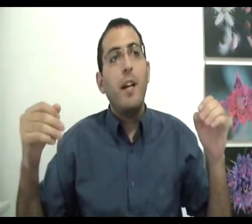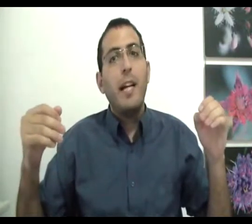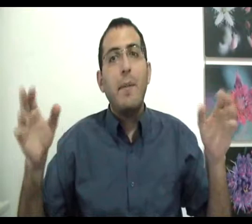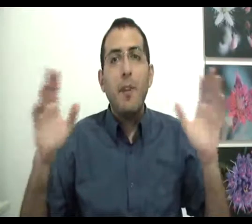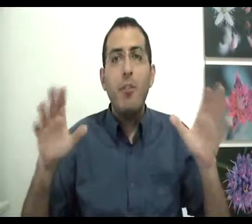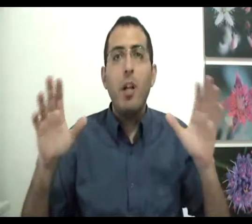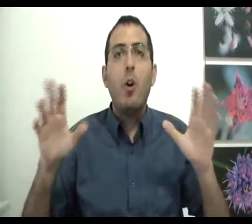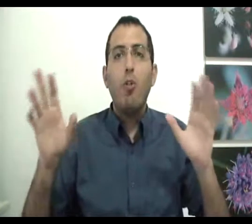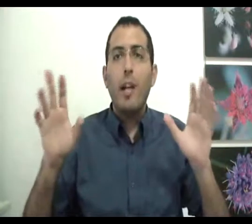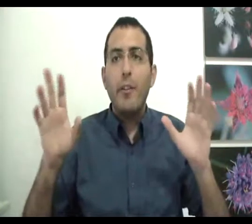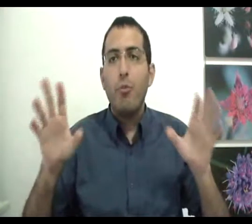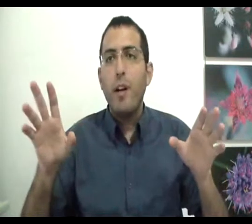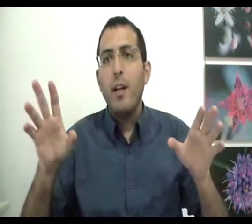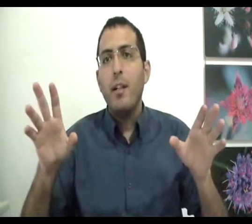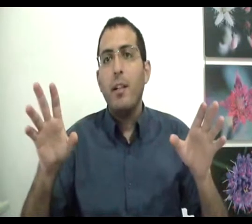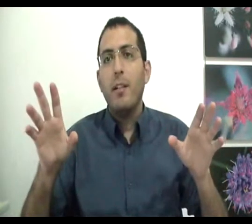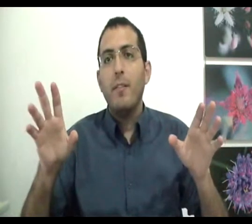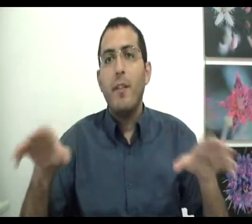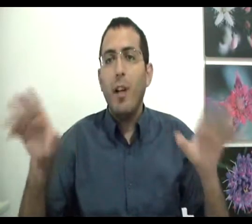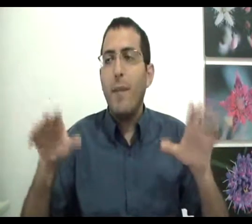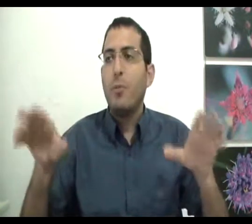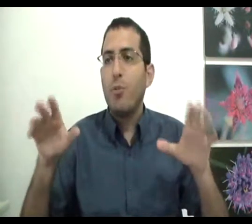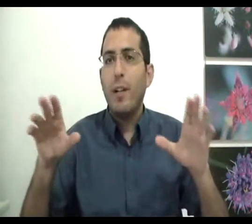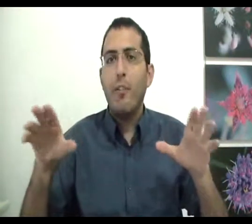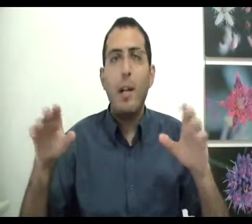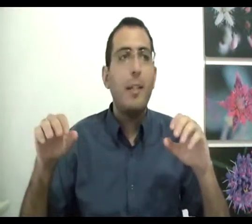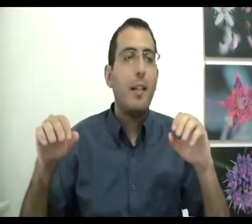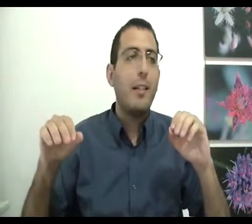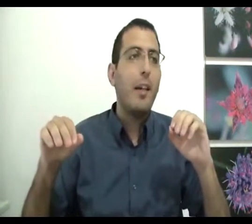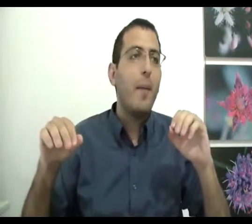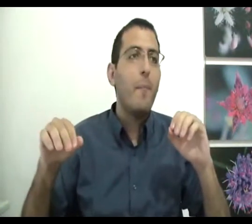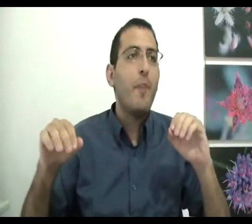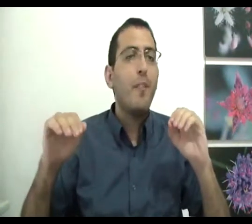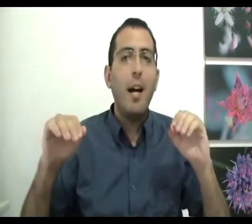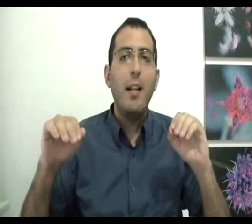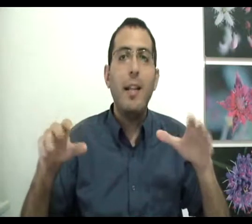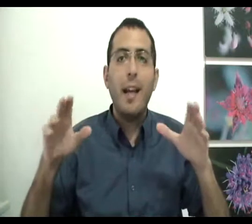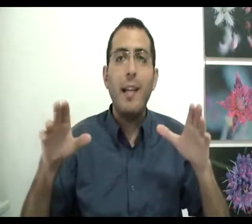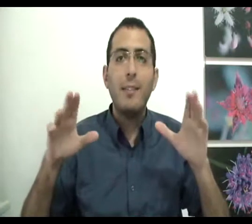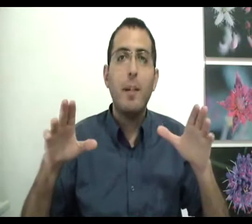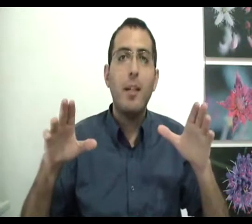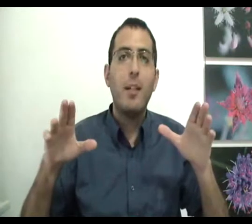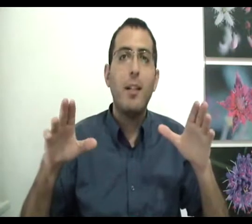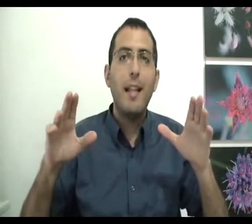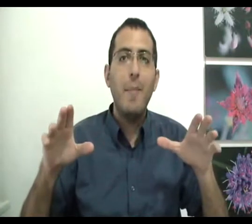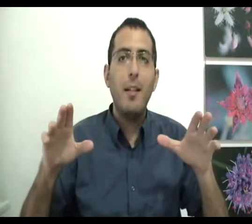וכמובן שלכל שאלה יש תשובה ואפשר גם למצוא תשובה לשאלה מהי תחליט החיים אבל אני כרגע אסביר למה